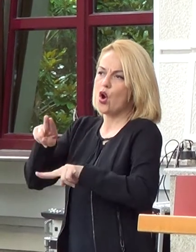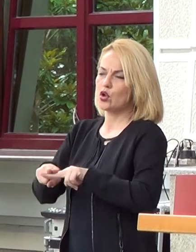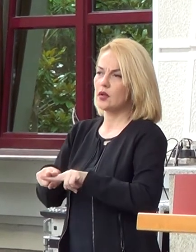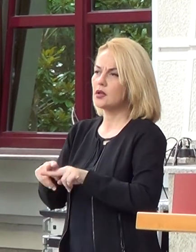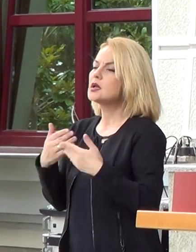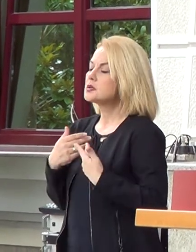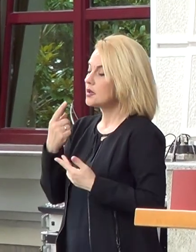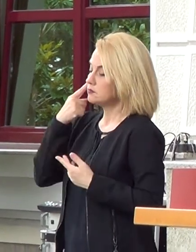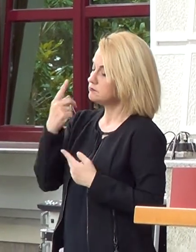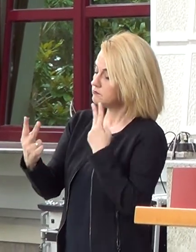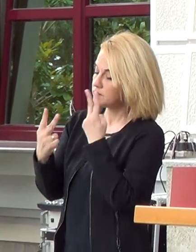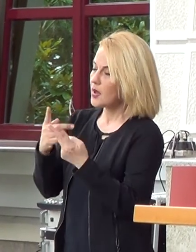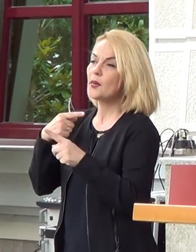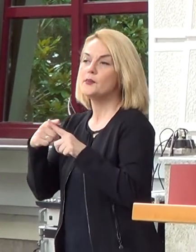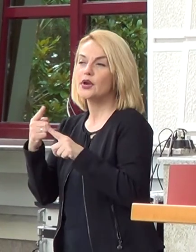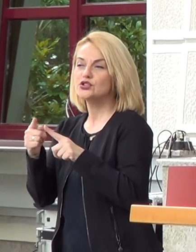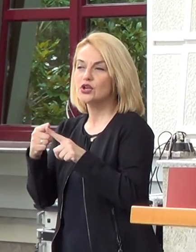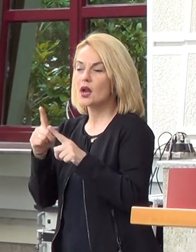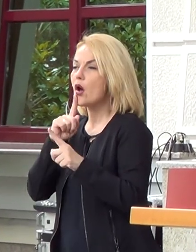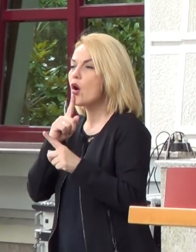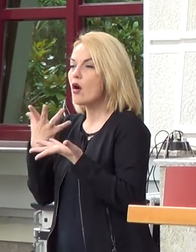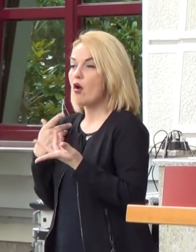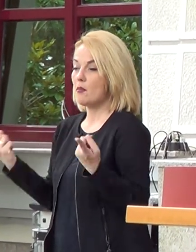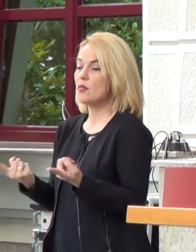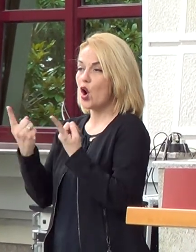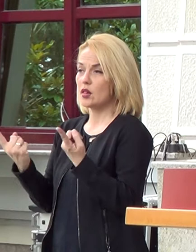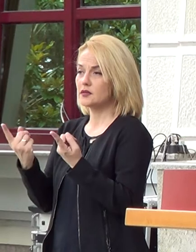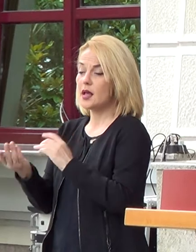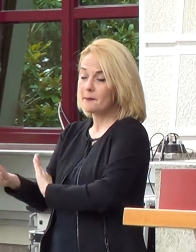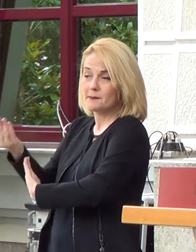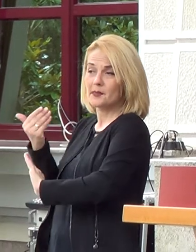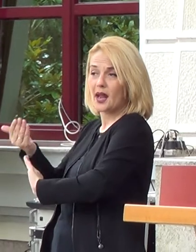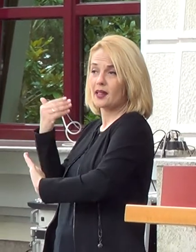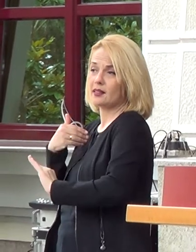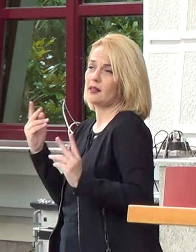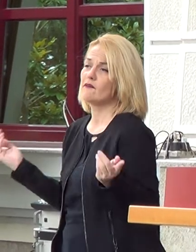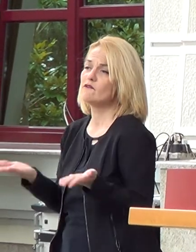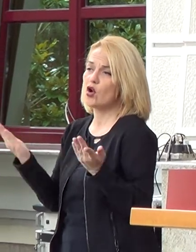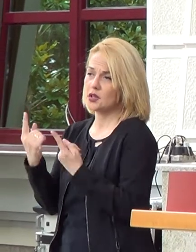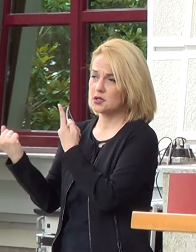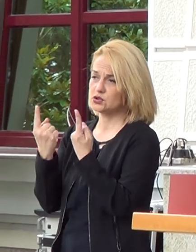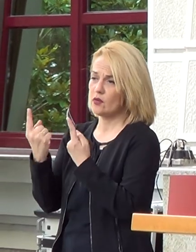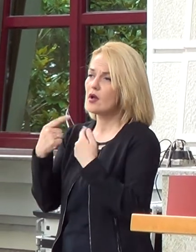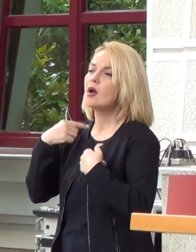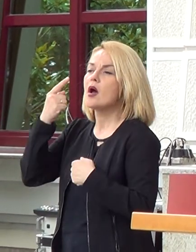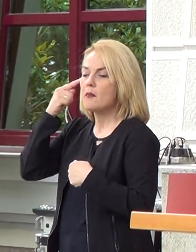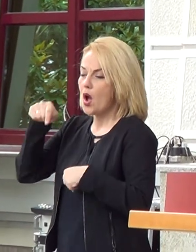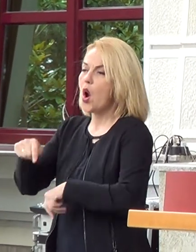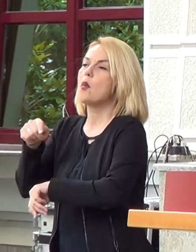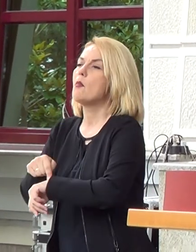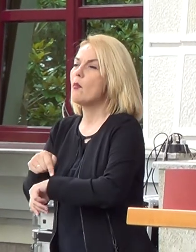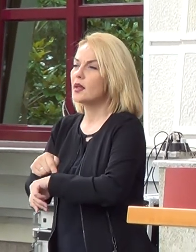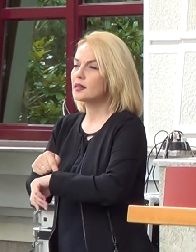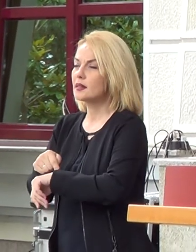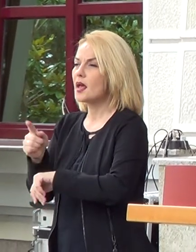Зато и маќе иди во предвид причините, мради која ќе и прогласував сите предходни повреди состојби, сметам дека по овој момент